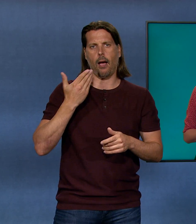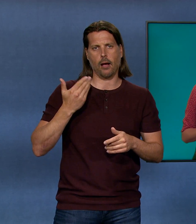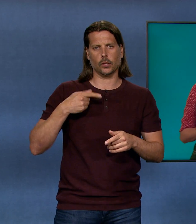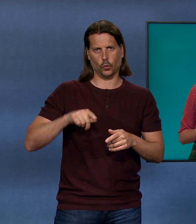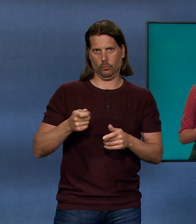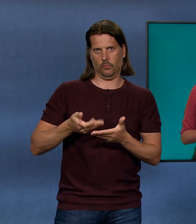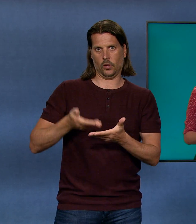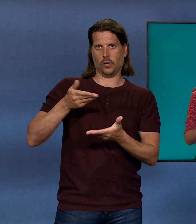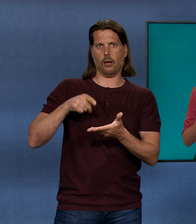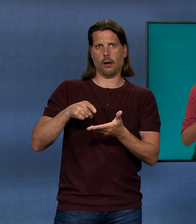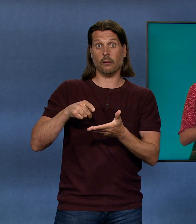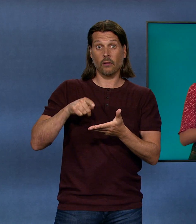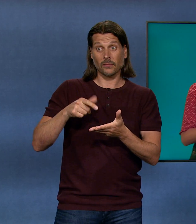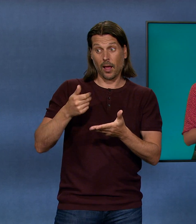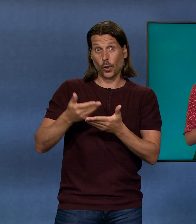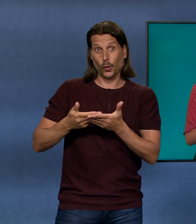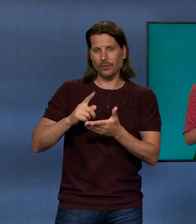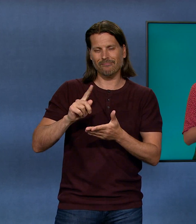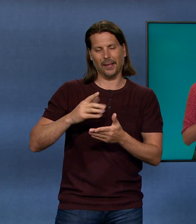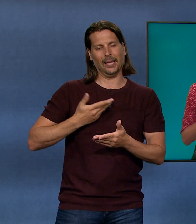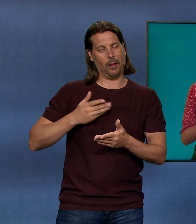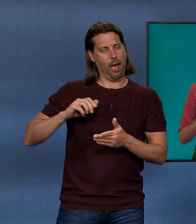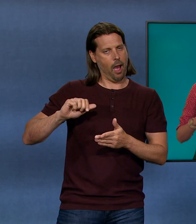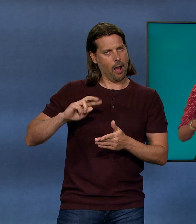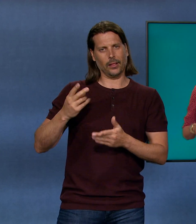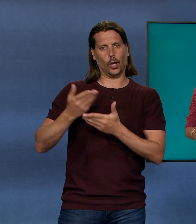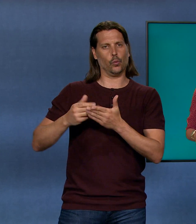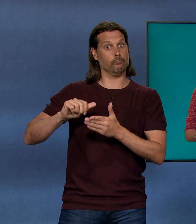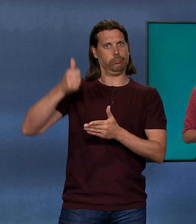heizen Das war ein Grund. Der Hauptgrund ist aber ein anderer.